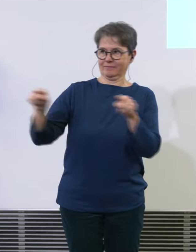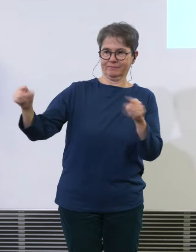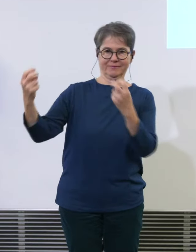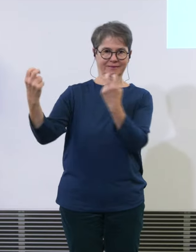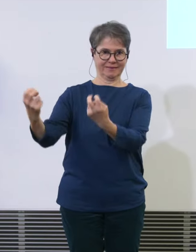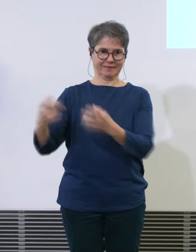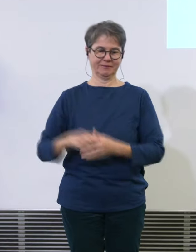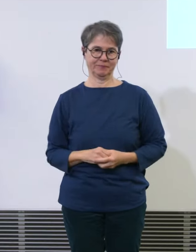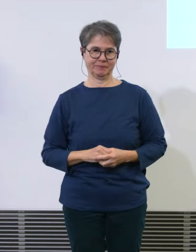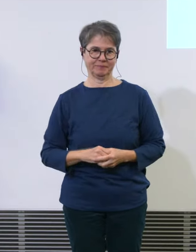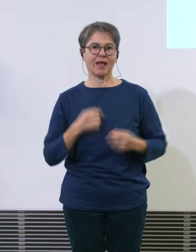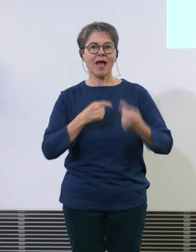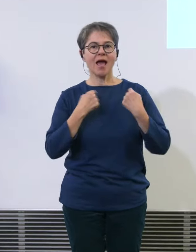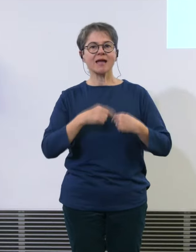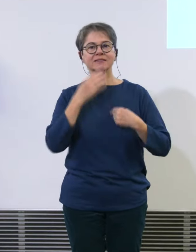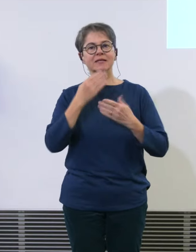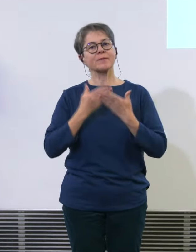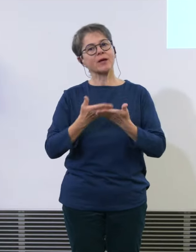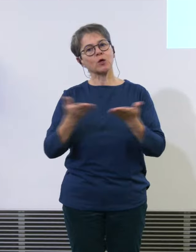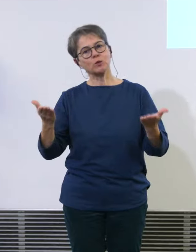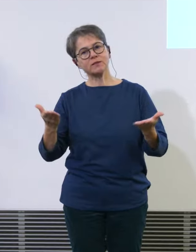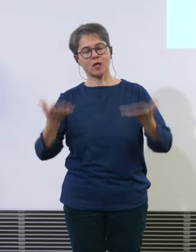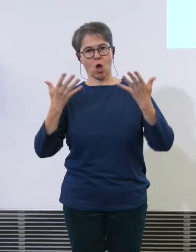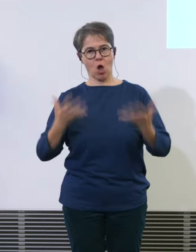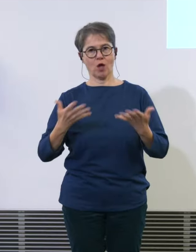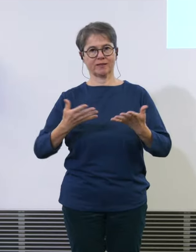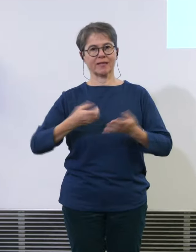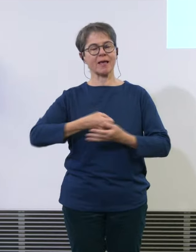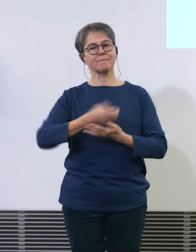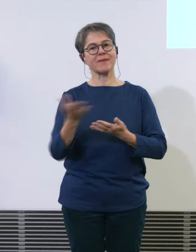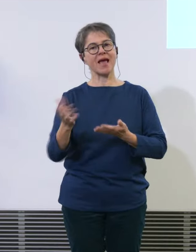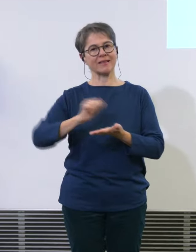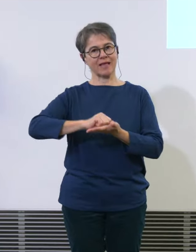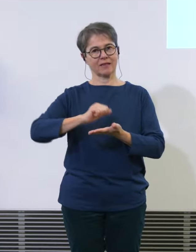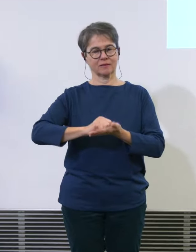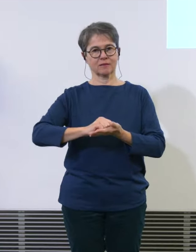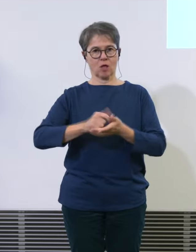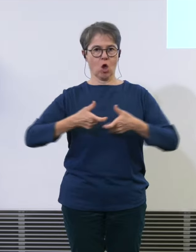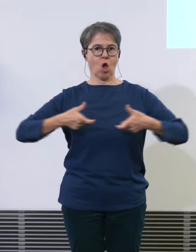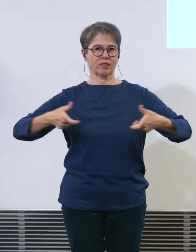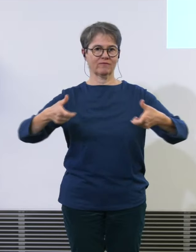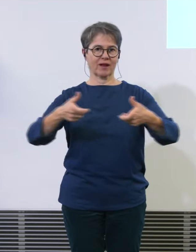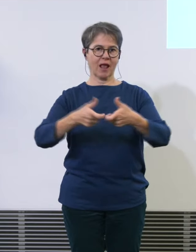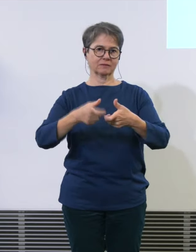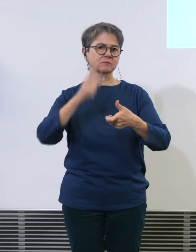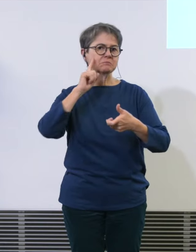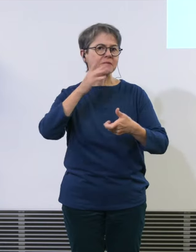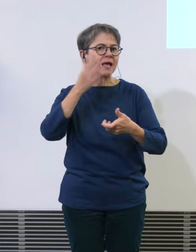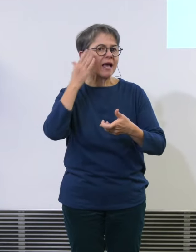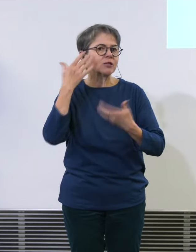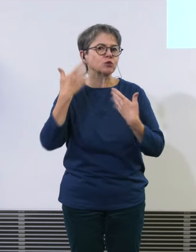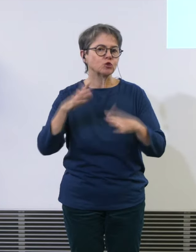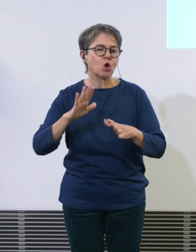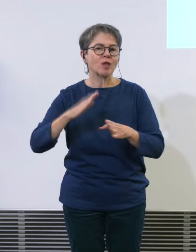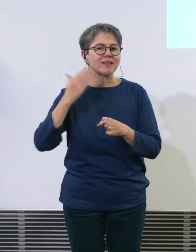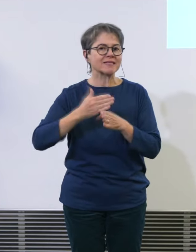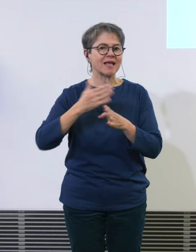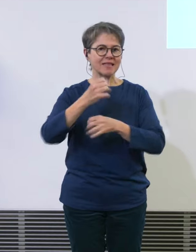herzlich zu unserer heutigen Medienkonferenz. Jedes Jahr, Sie kennen das, präsentieren wir Ihnen in diesem